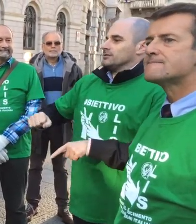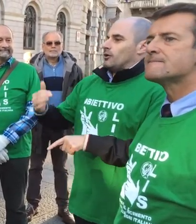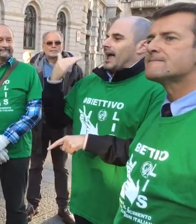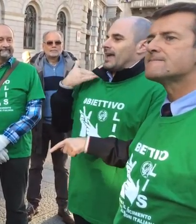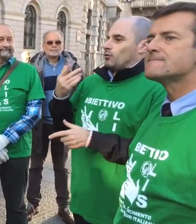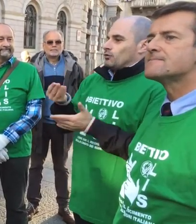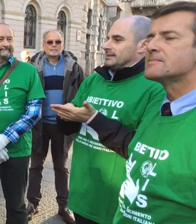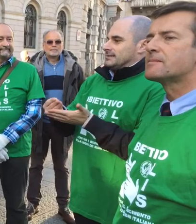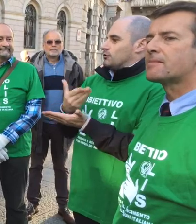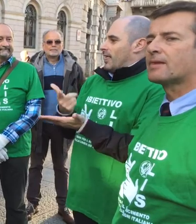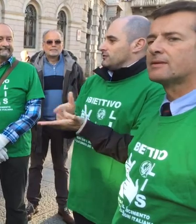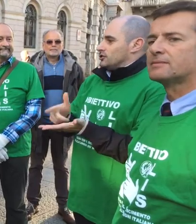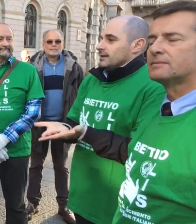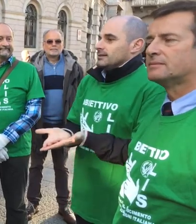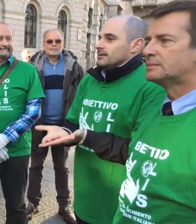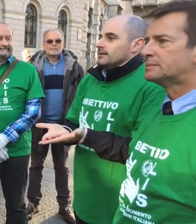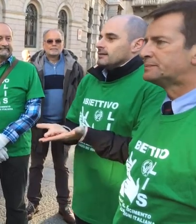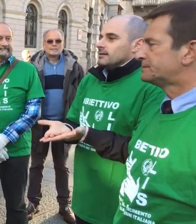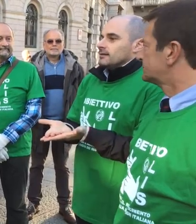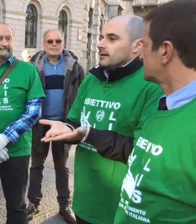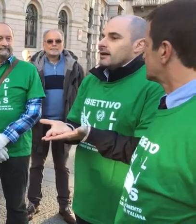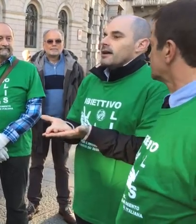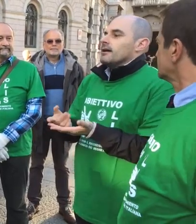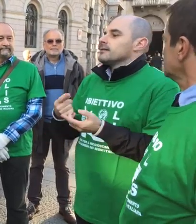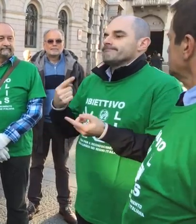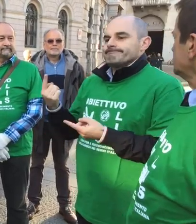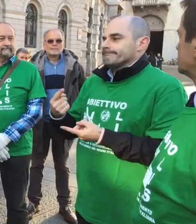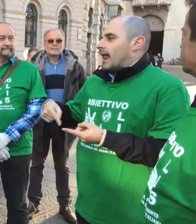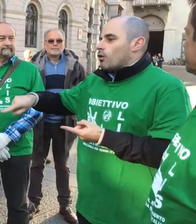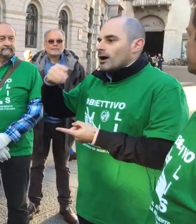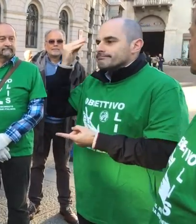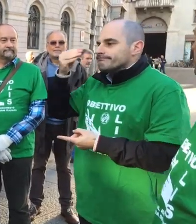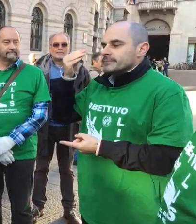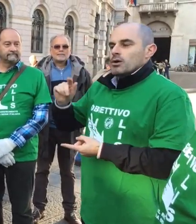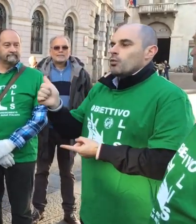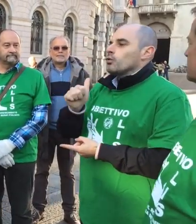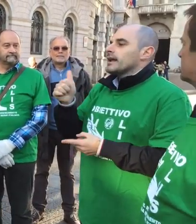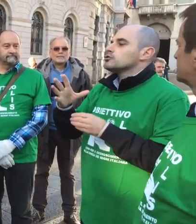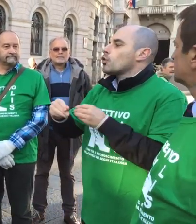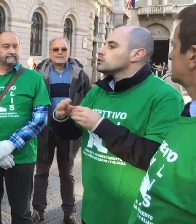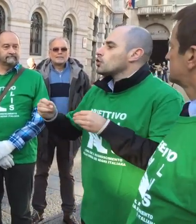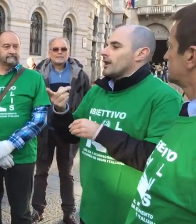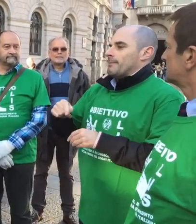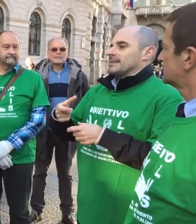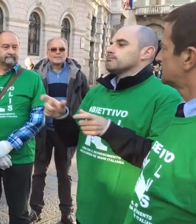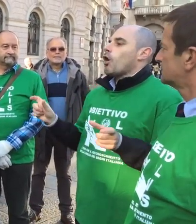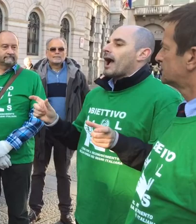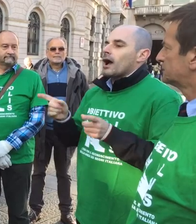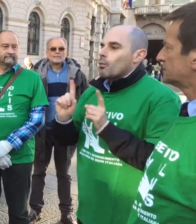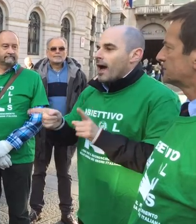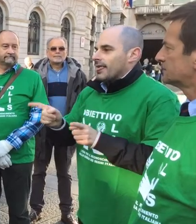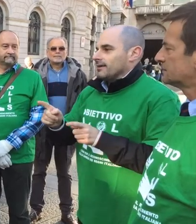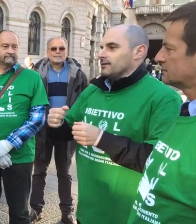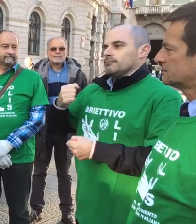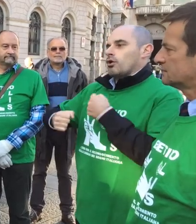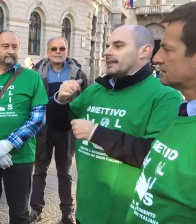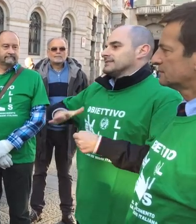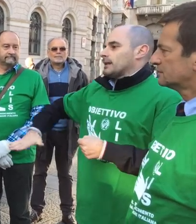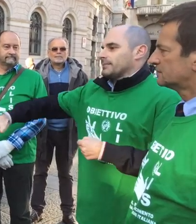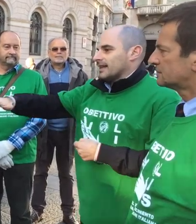Cosa è stato? Nessuno ha preso carico questo disegno di legge. Allora noi stiamo pensando che l'unica soluzione per sbloccare